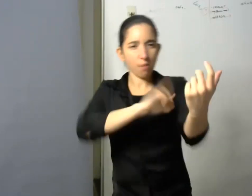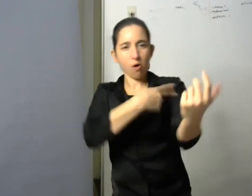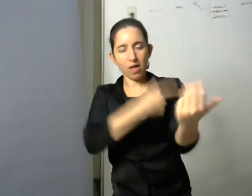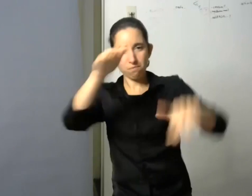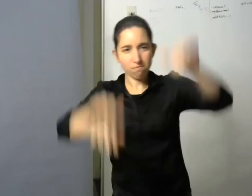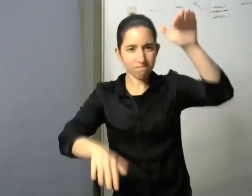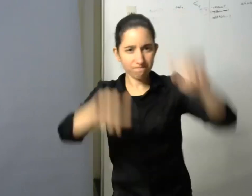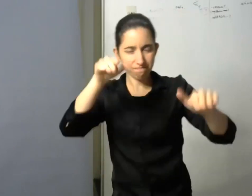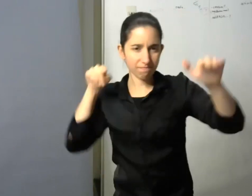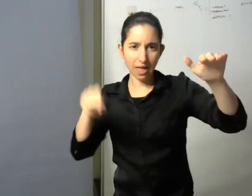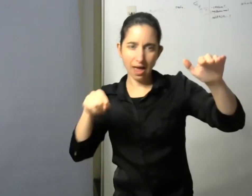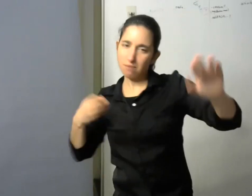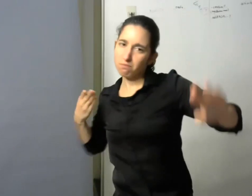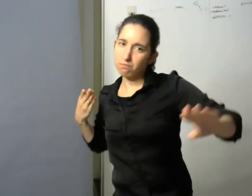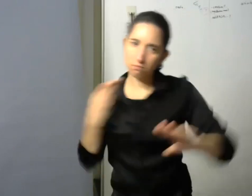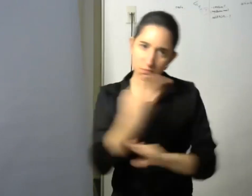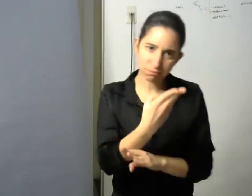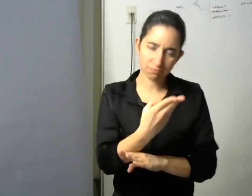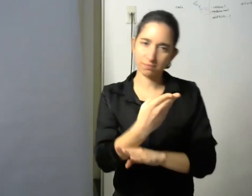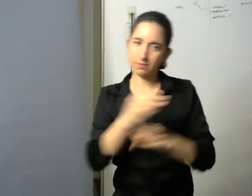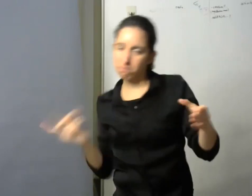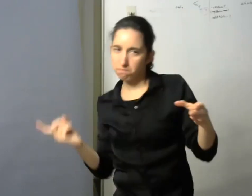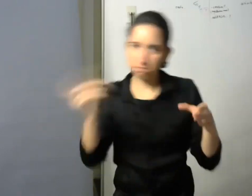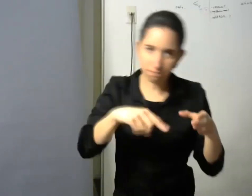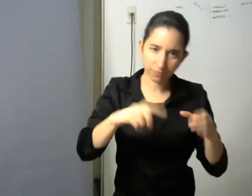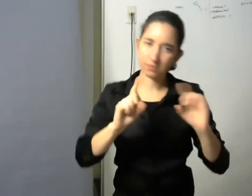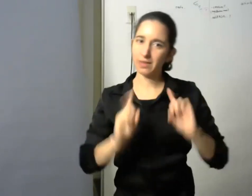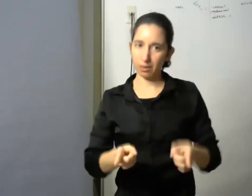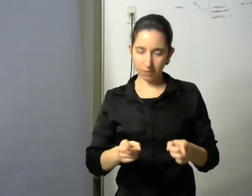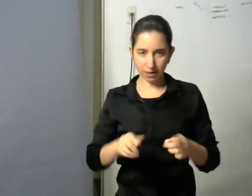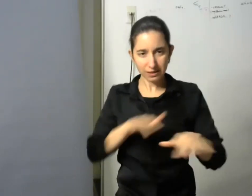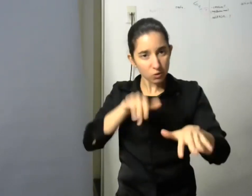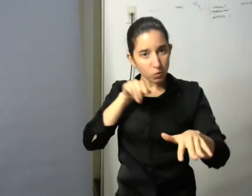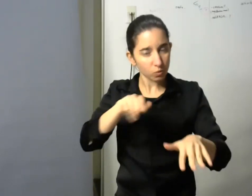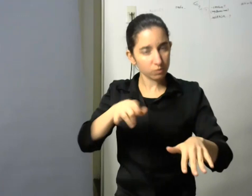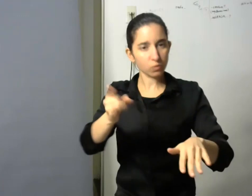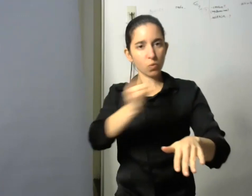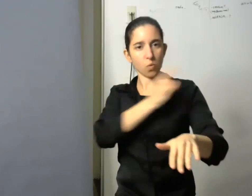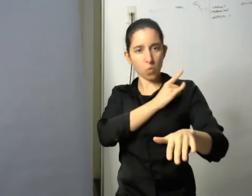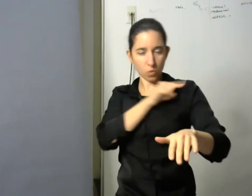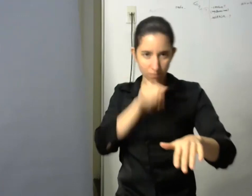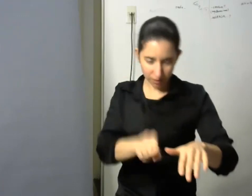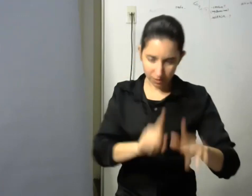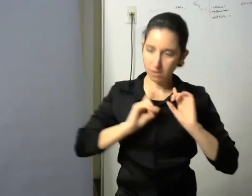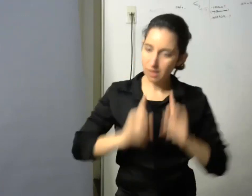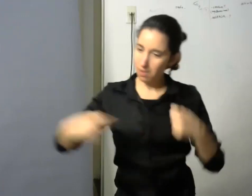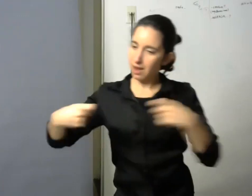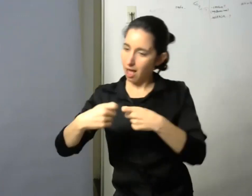hablo de esto me refiero a que la universidad también las organizaciones la sociedad civil deben